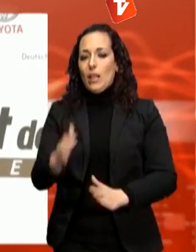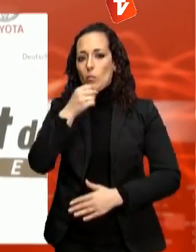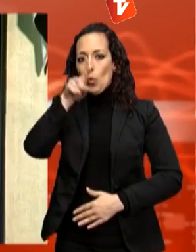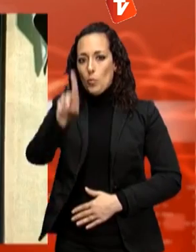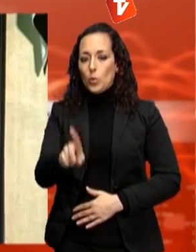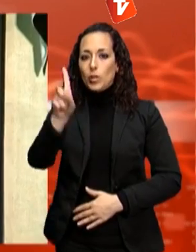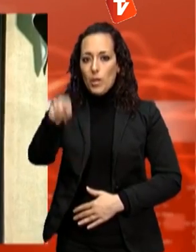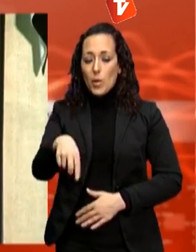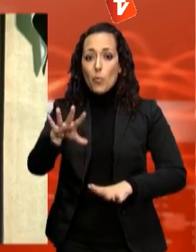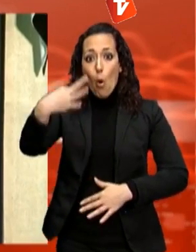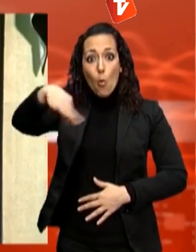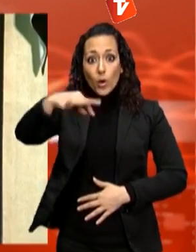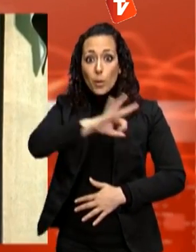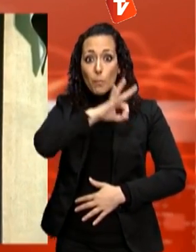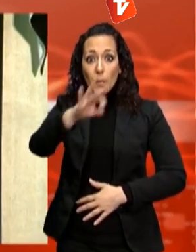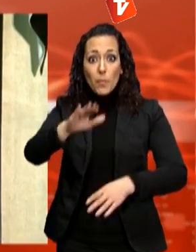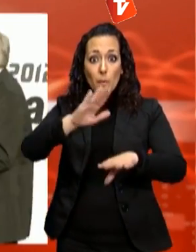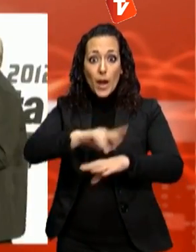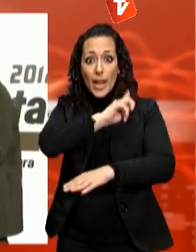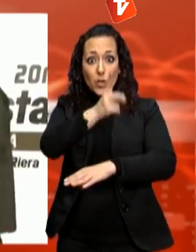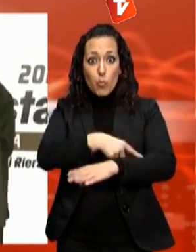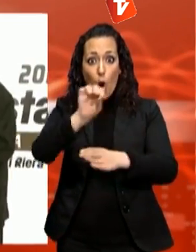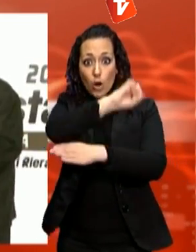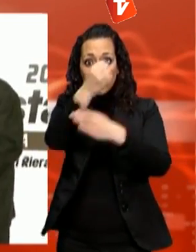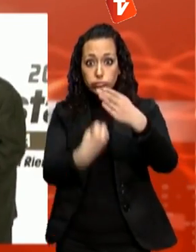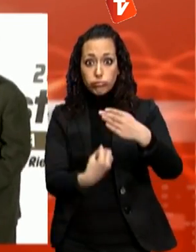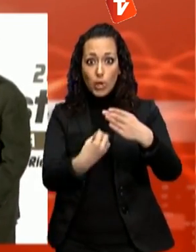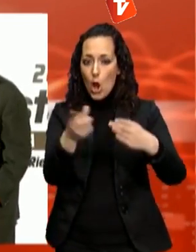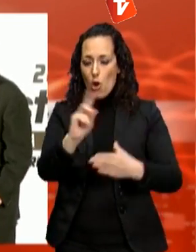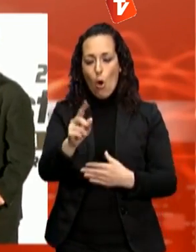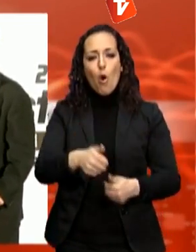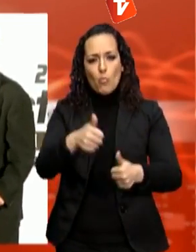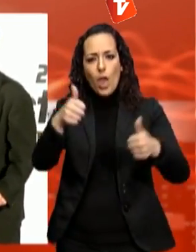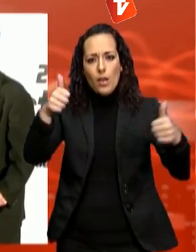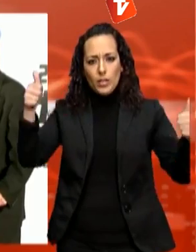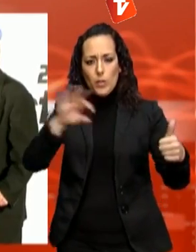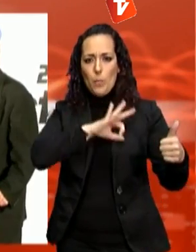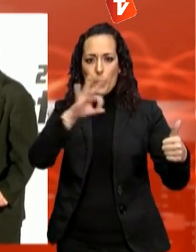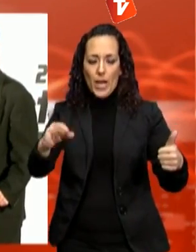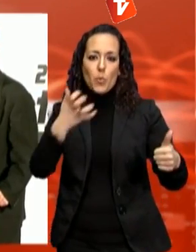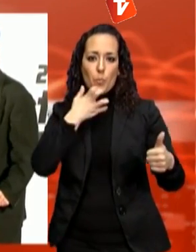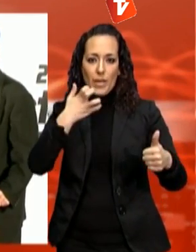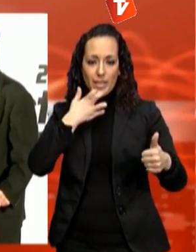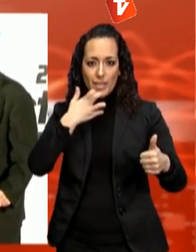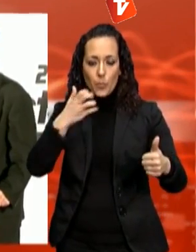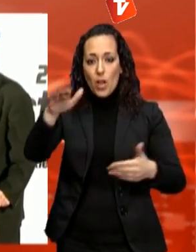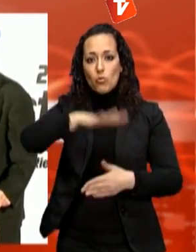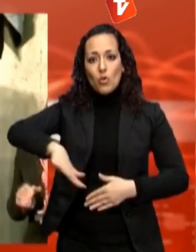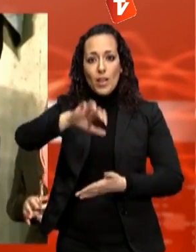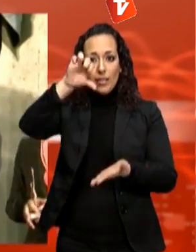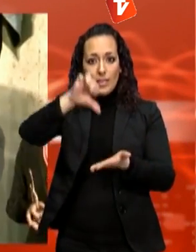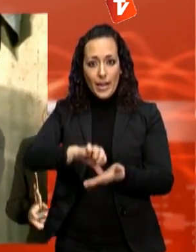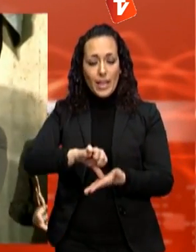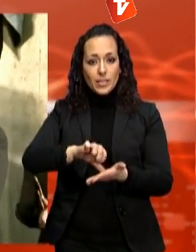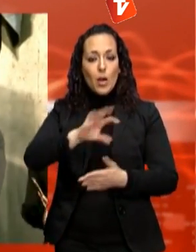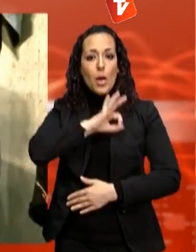ha estat aquest, però, l'únic guardó per l'esport de la cistella. La ciutat del bàsquet català ha estat distingida amb el premi a l'Organització d'Esdeveniments Esportius,